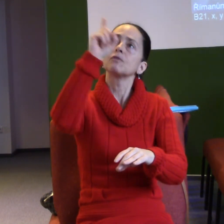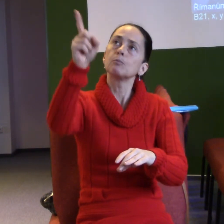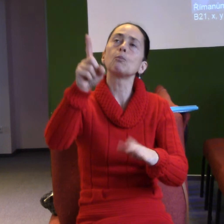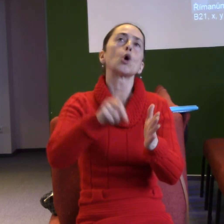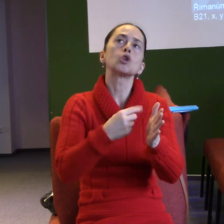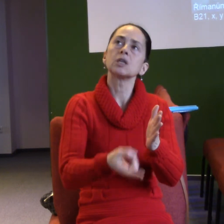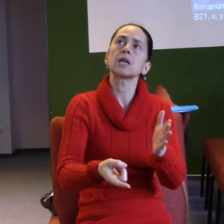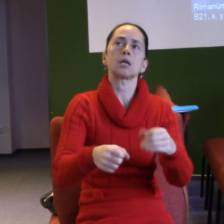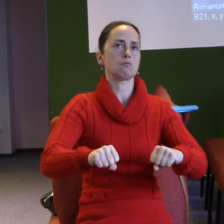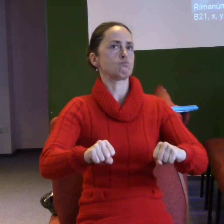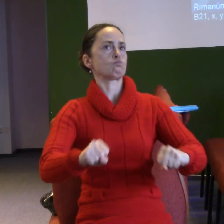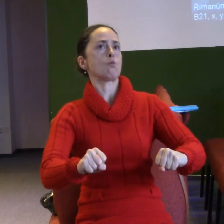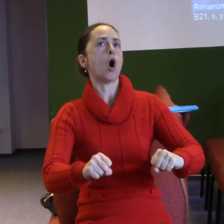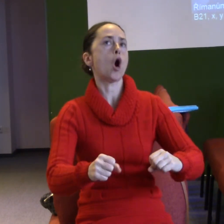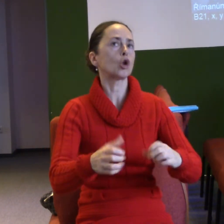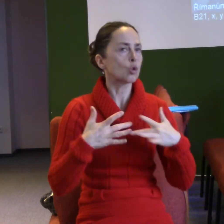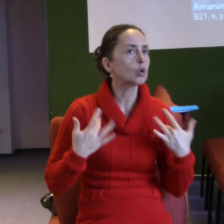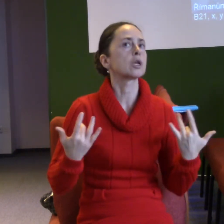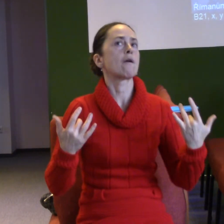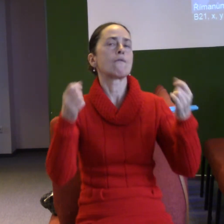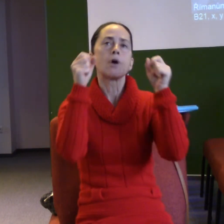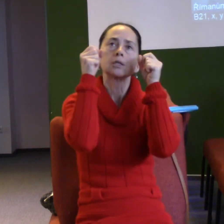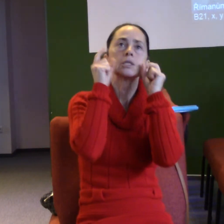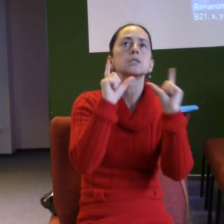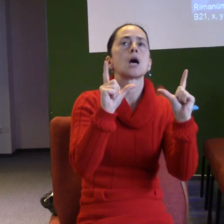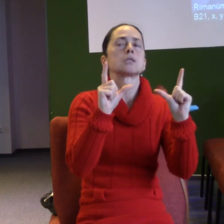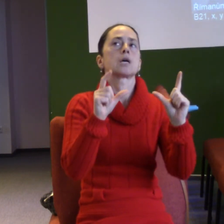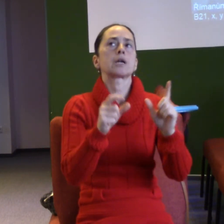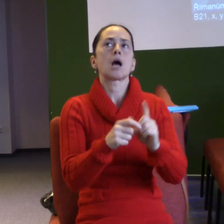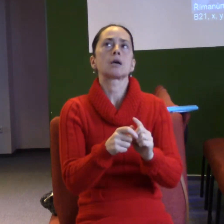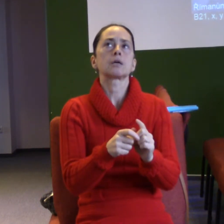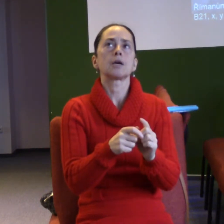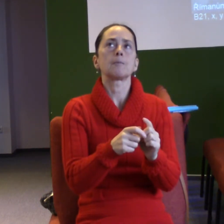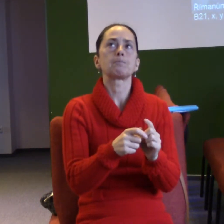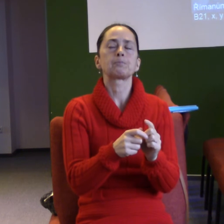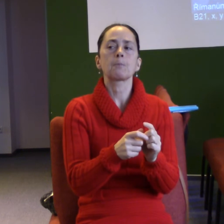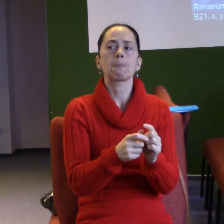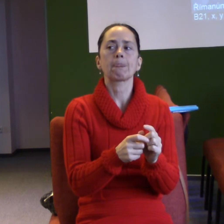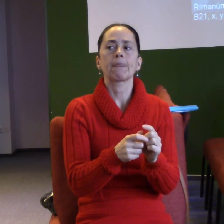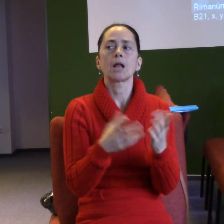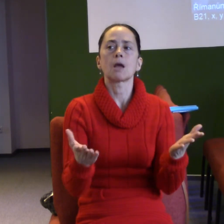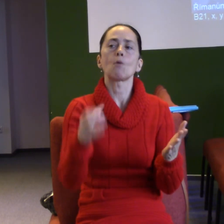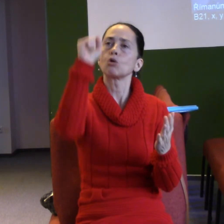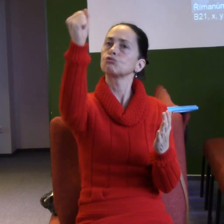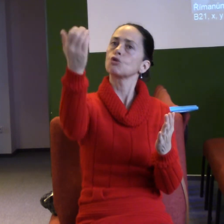osvobození, zázraky, nebo království Boží je Boží slovo, víra.